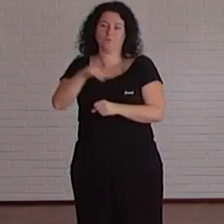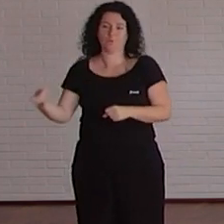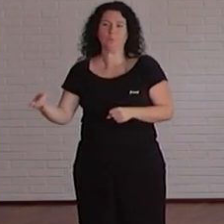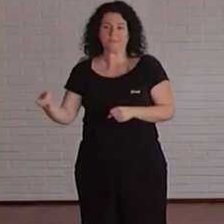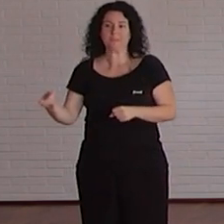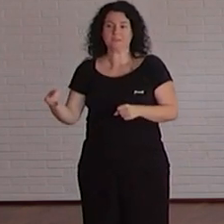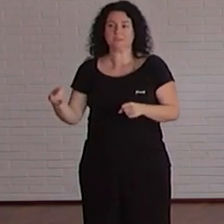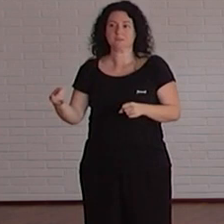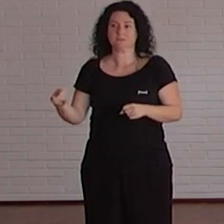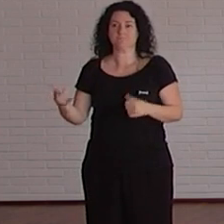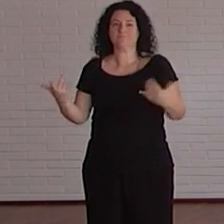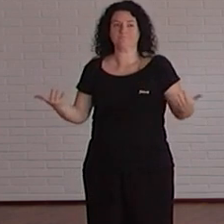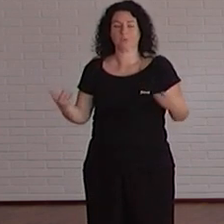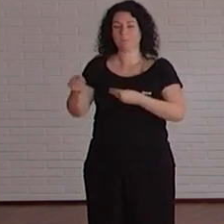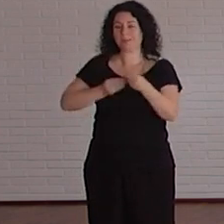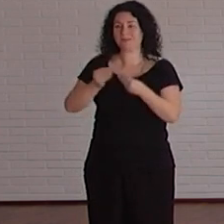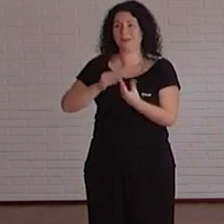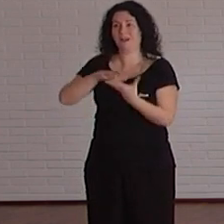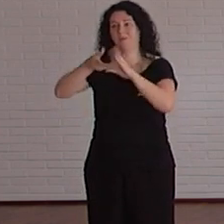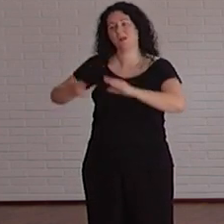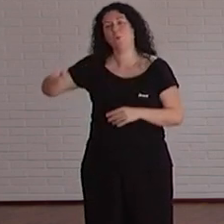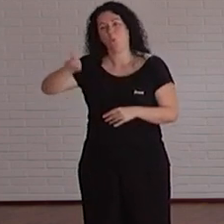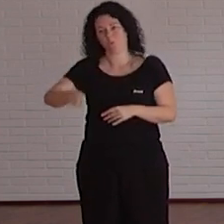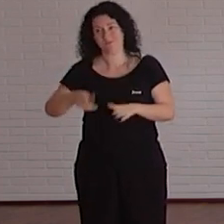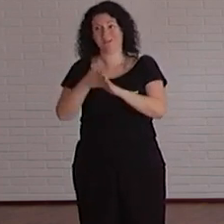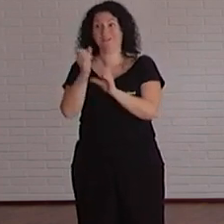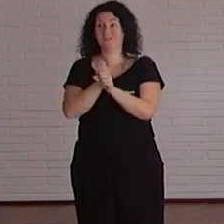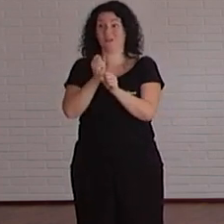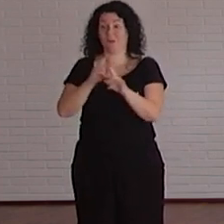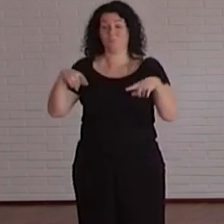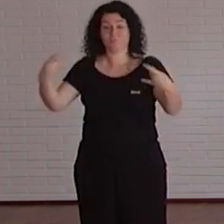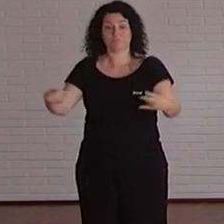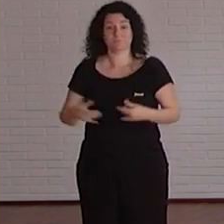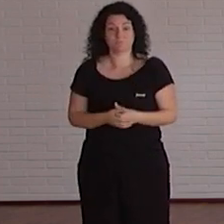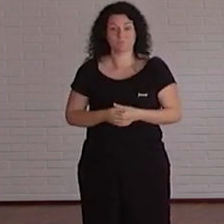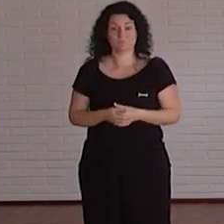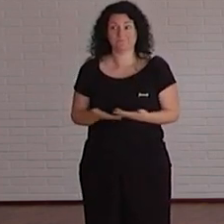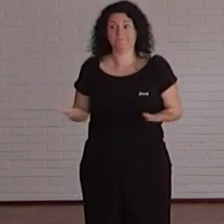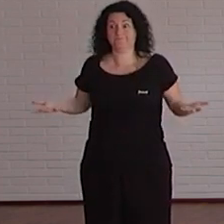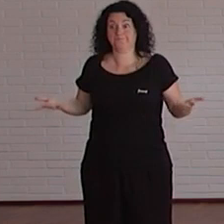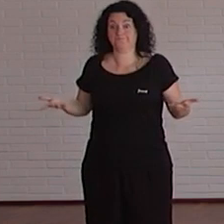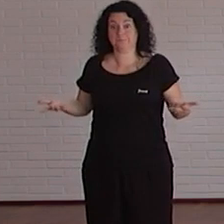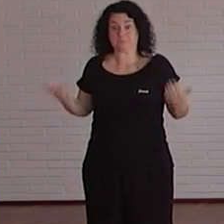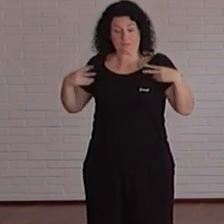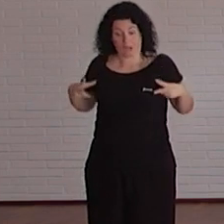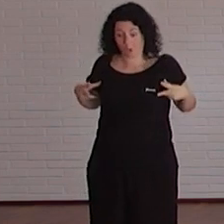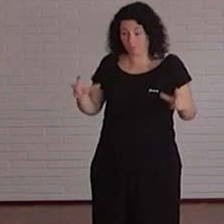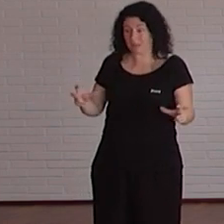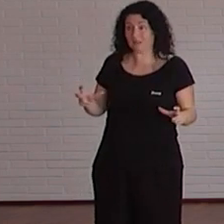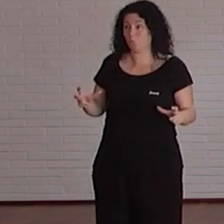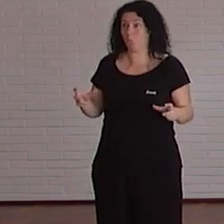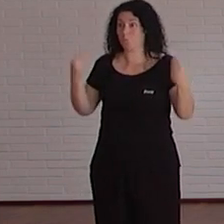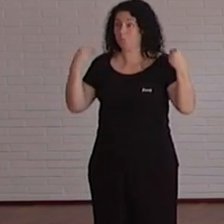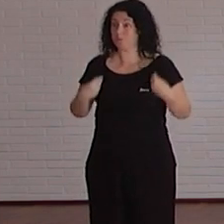decir adaptar tus materiales otra vez a que los estudiantes puedan seguir tu docencia con lo cual si ya de inicio los